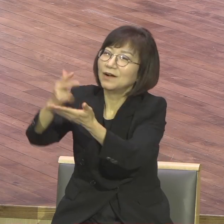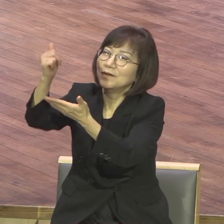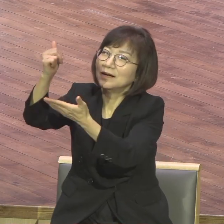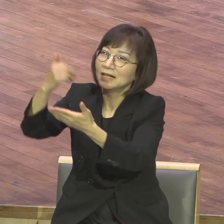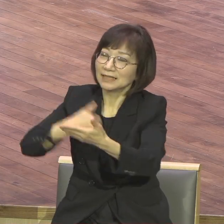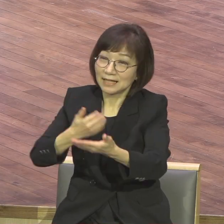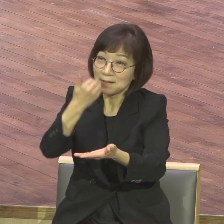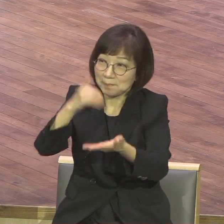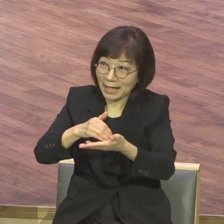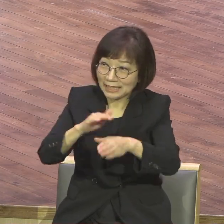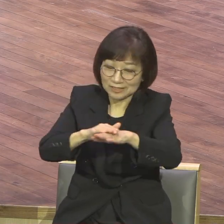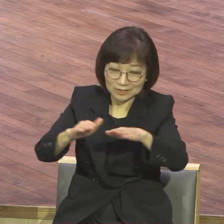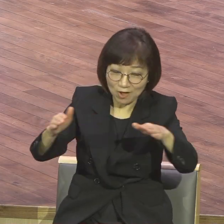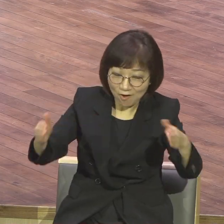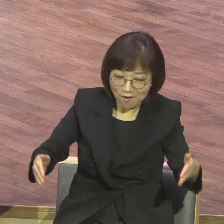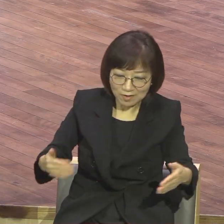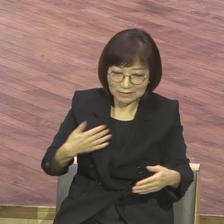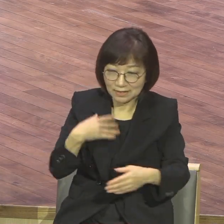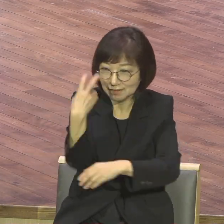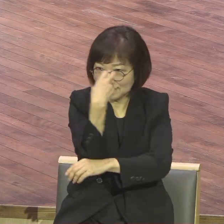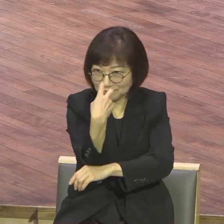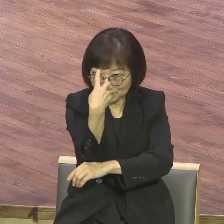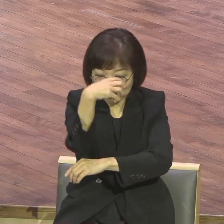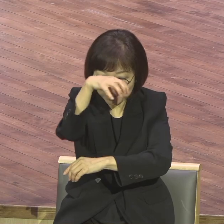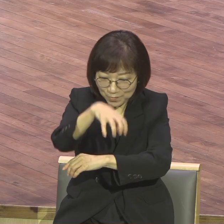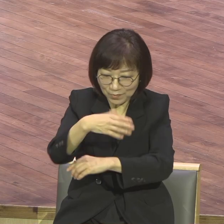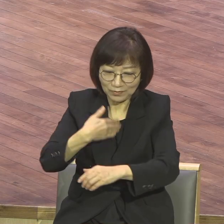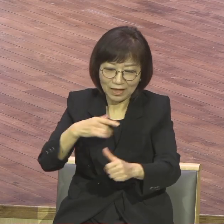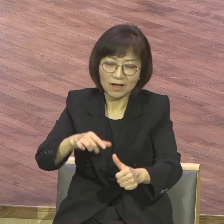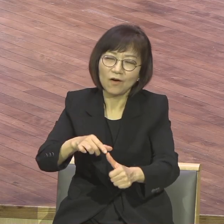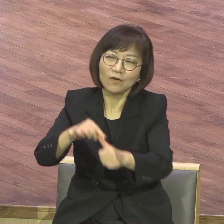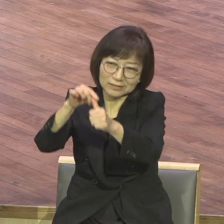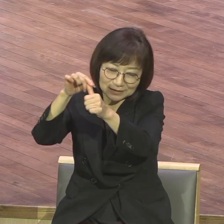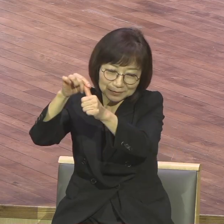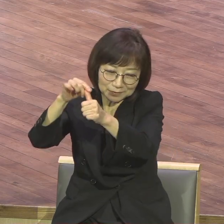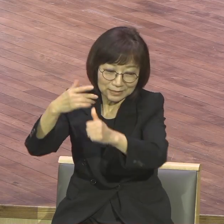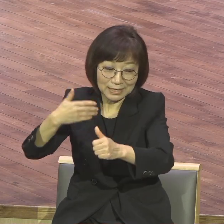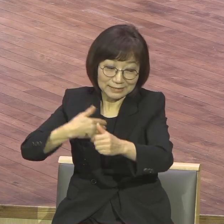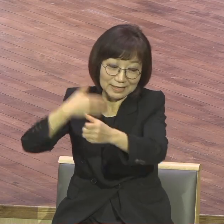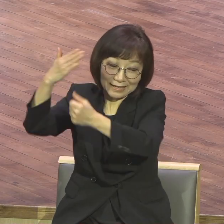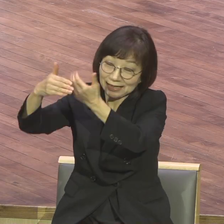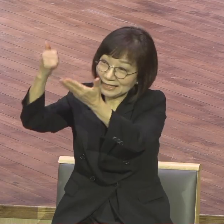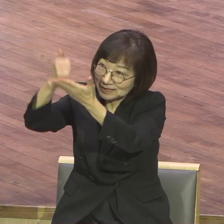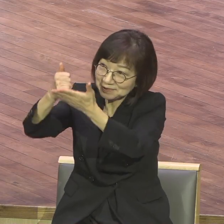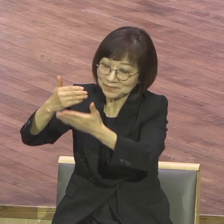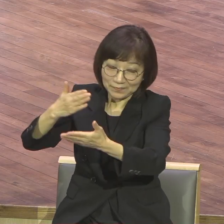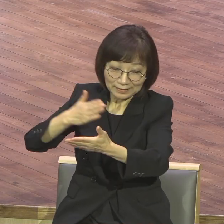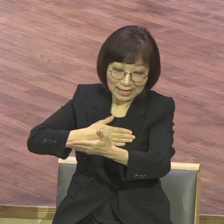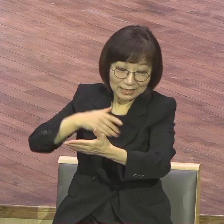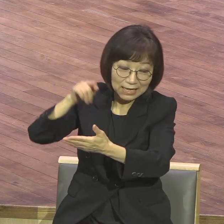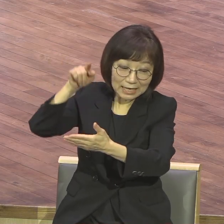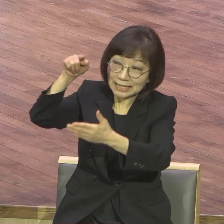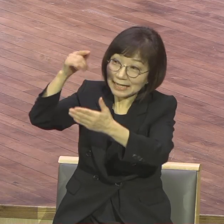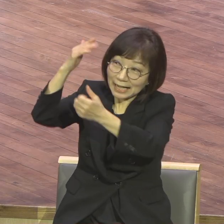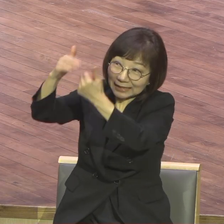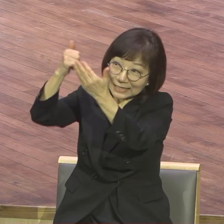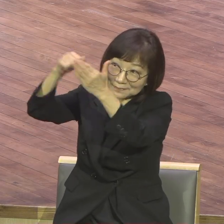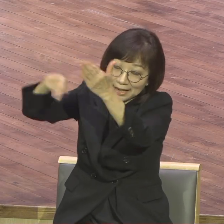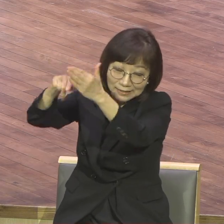반석이시오. 나의 요새시오. 나를 건지슨이시오. 나의 하나님이시오. 내가 그 안에 피할 나의